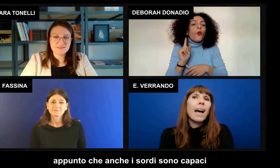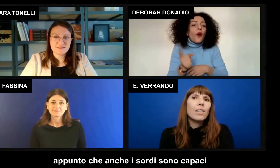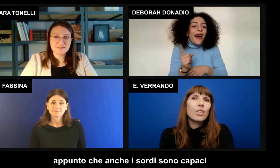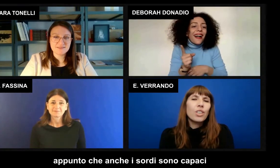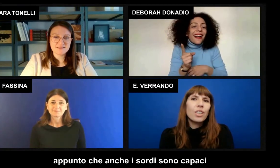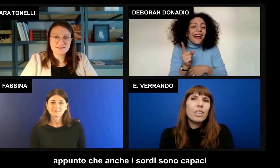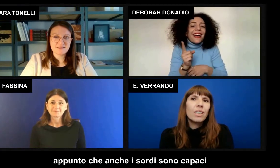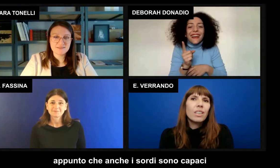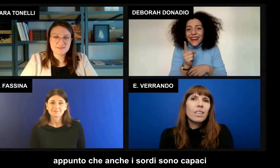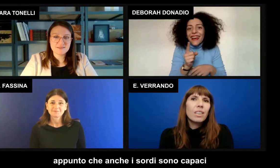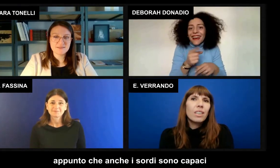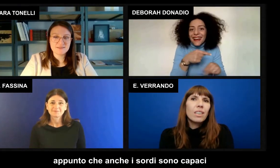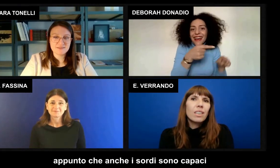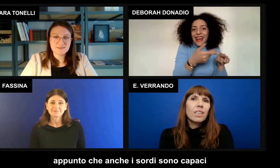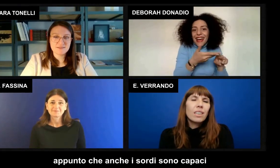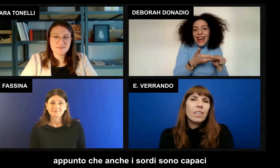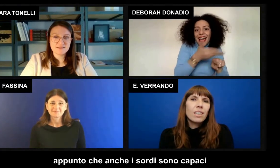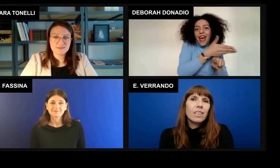capaci.